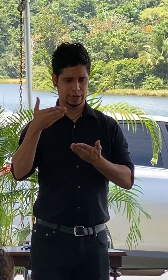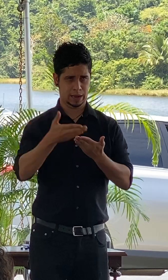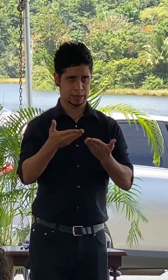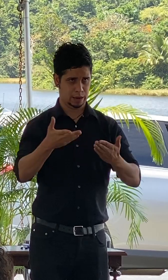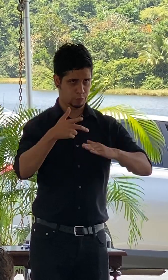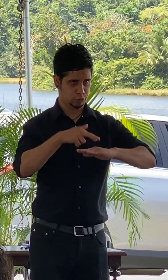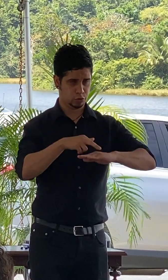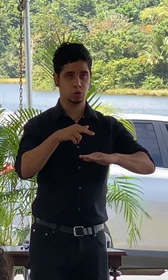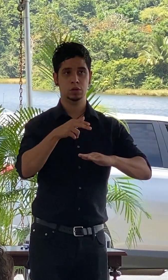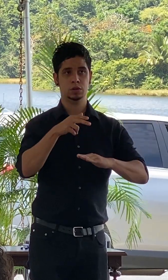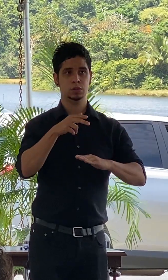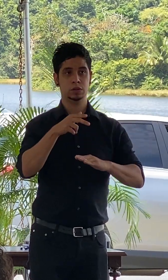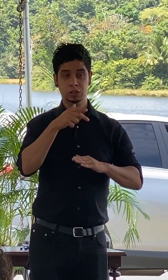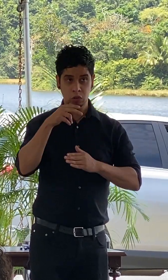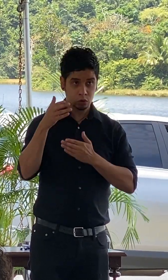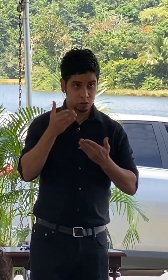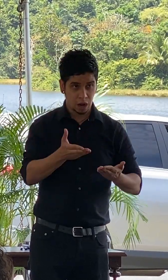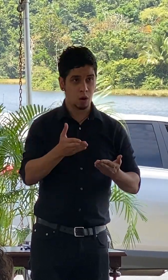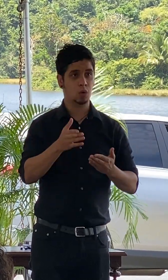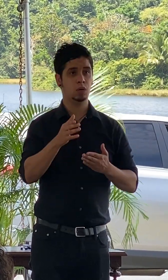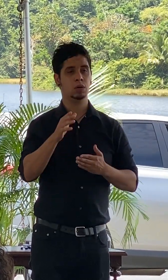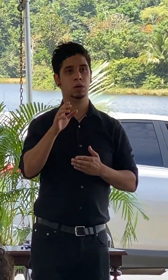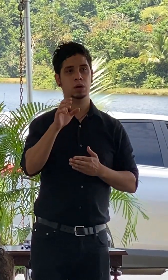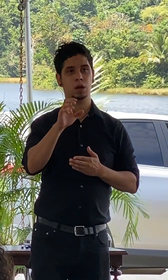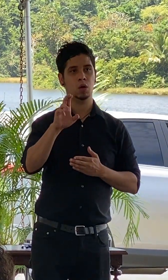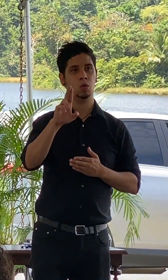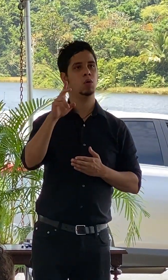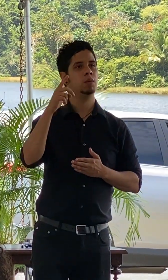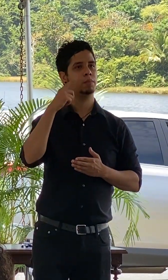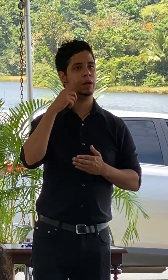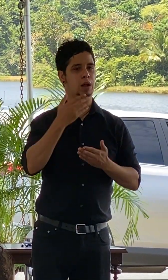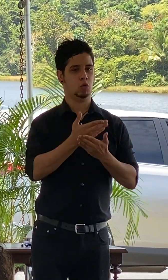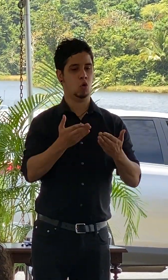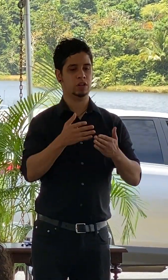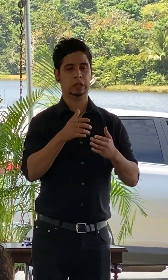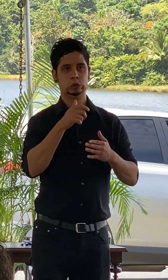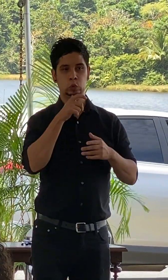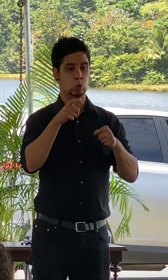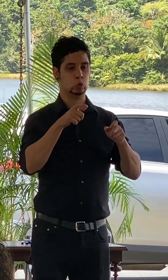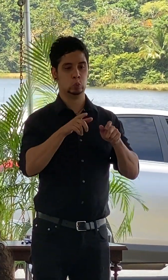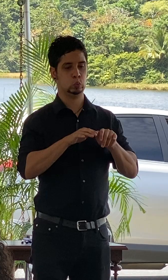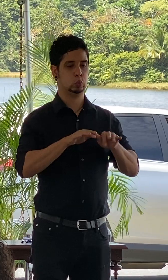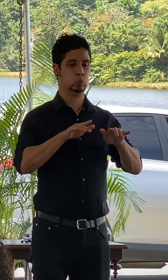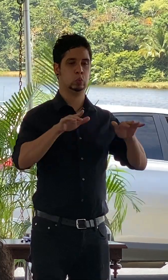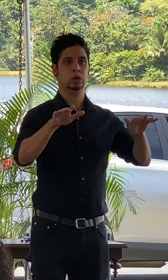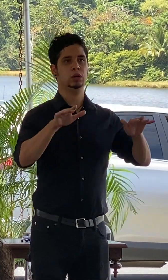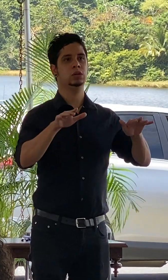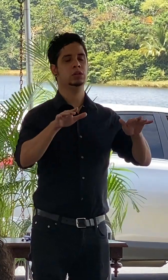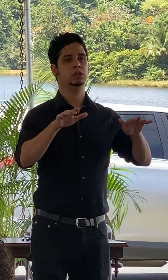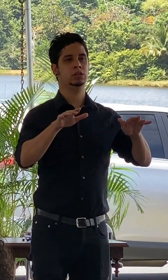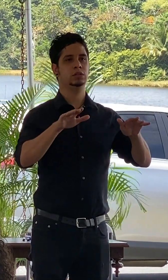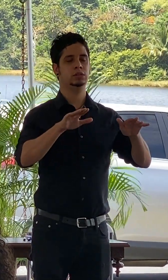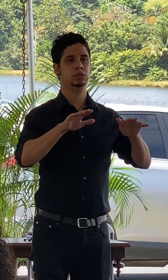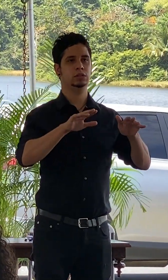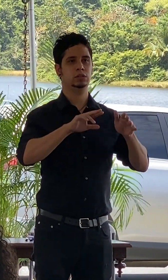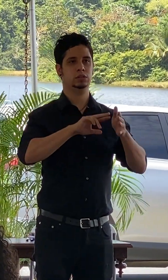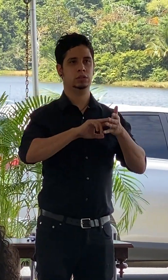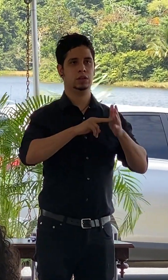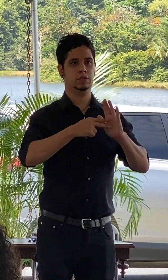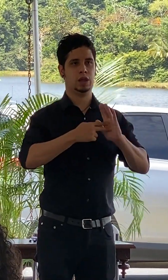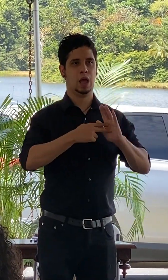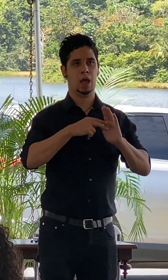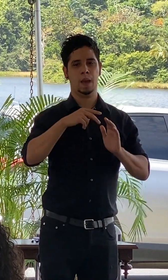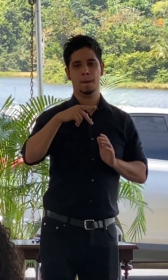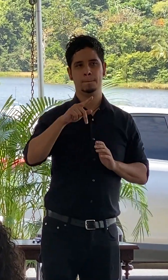pues eeuu para jardines acuáticos de control y lo declara en la hora de la segunda